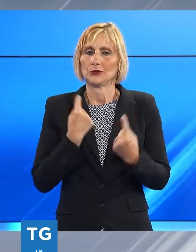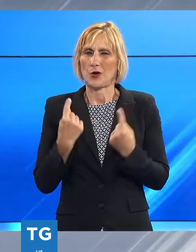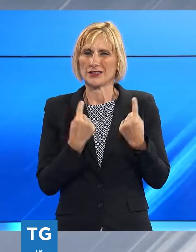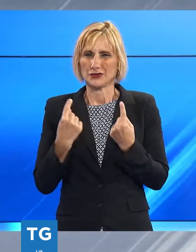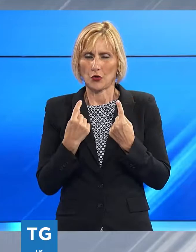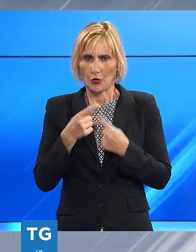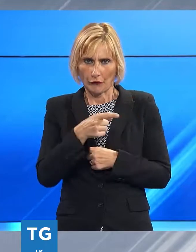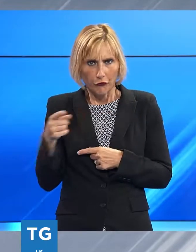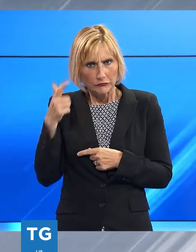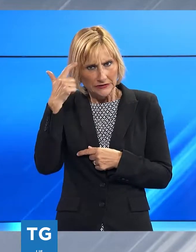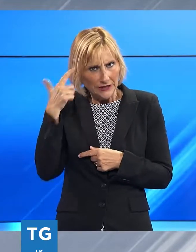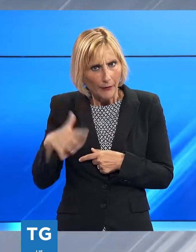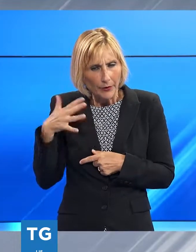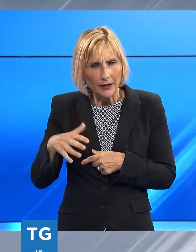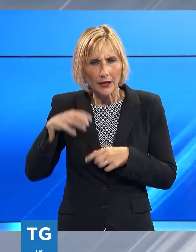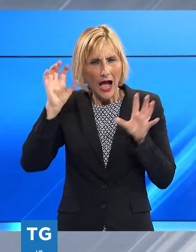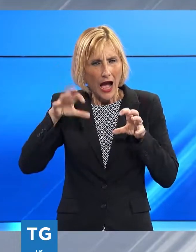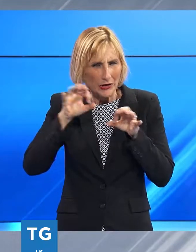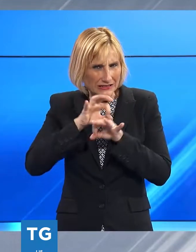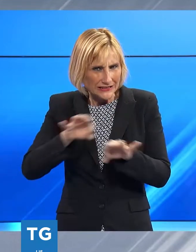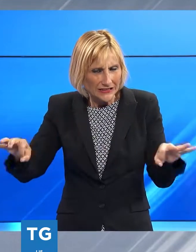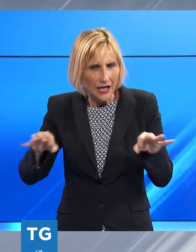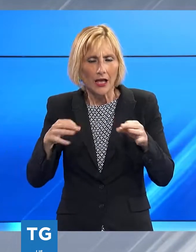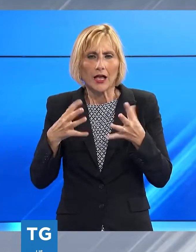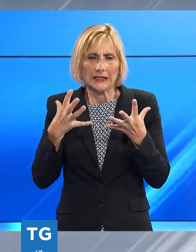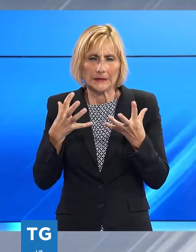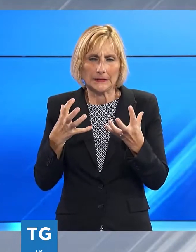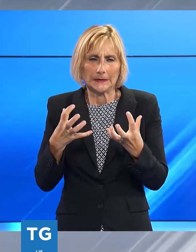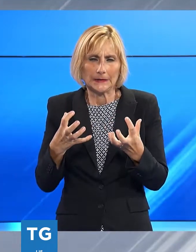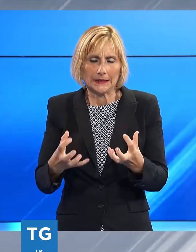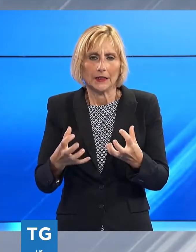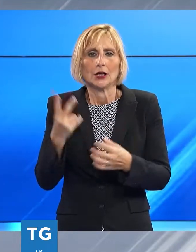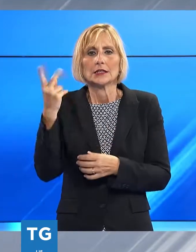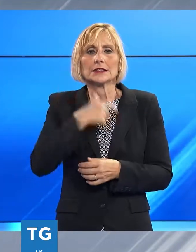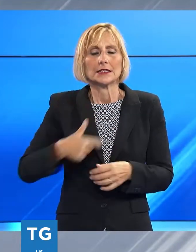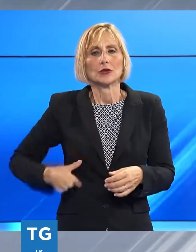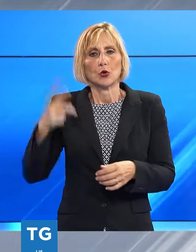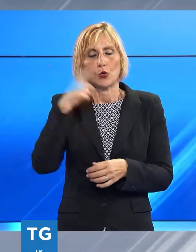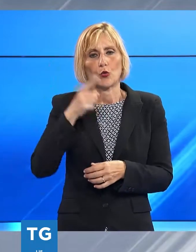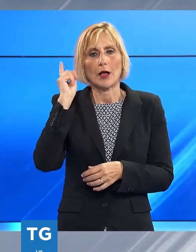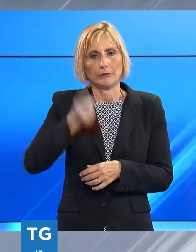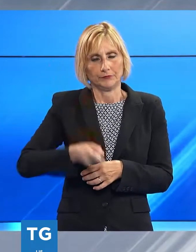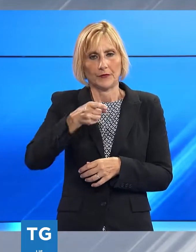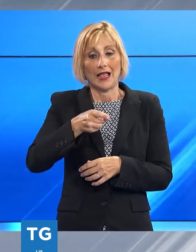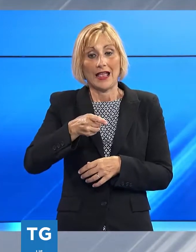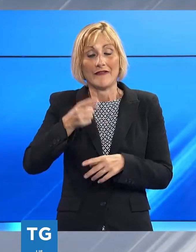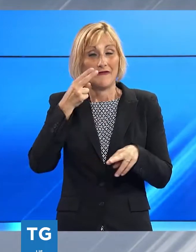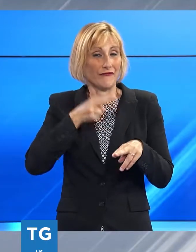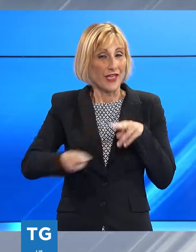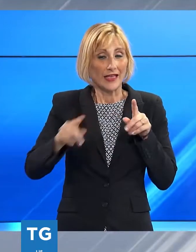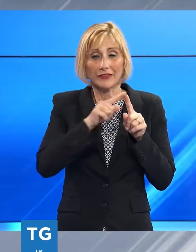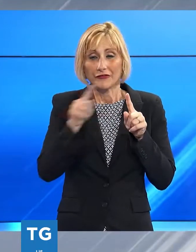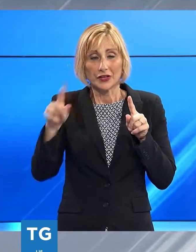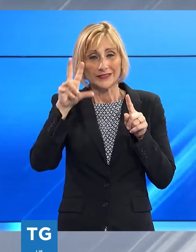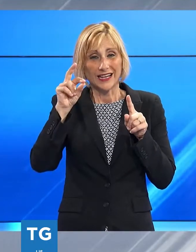siccità non piove possiamo dire da mesi pubblicato il provvedimento con cui il sindaco di Lucca Pardini vieta con effetto immediato e fino al 30